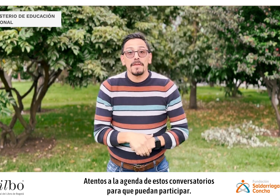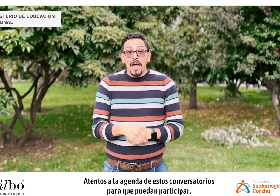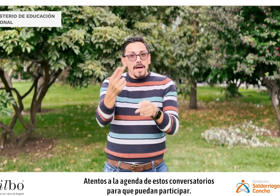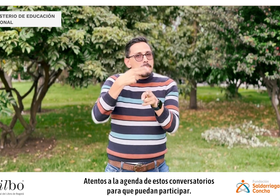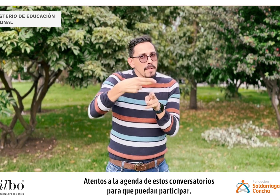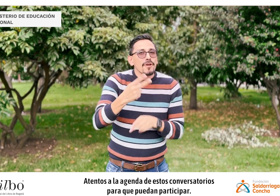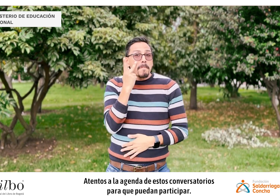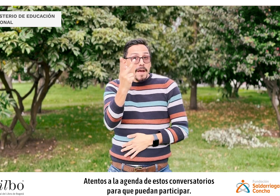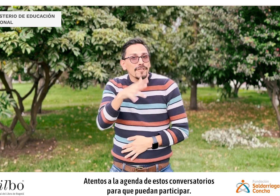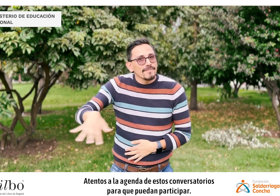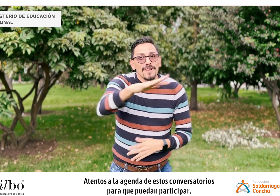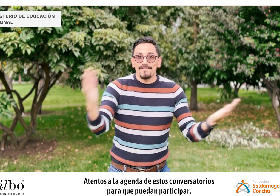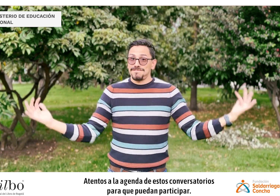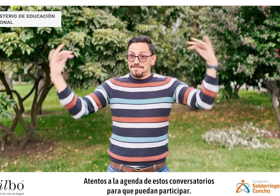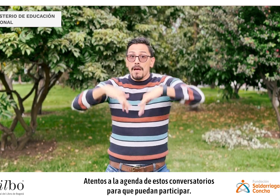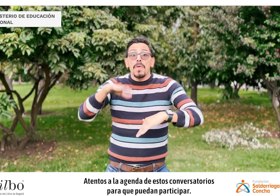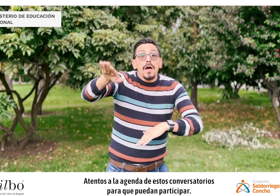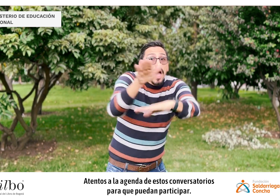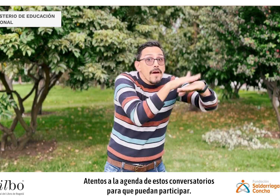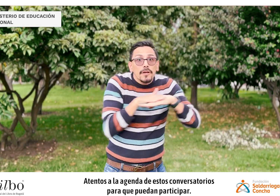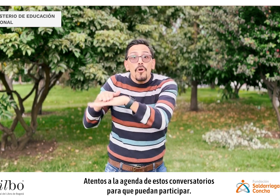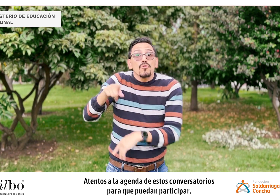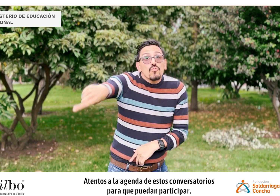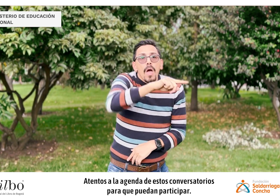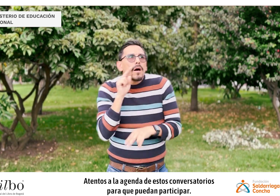Atentos a la agenda de estos conversatorios para que puedan participar.